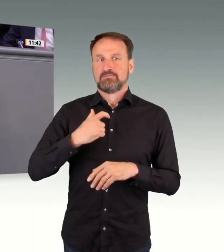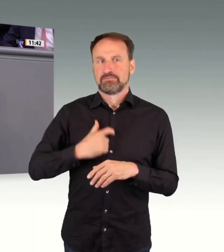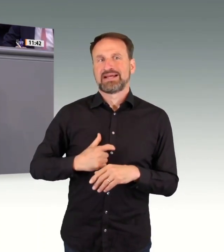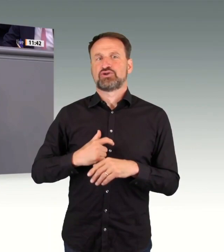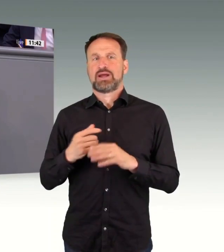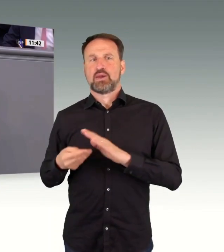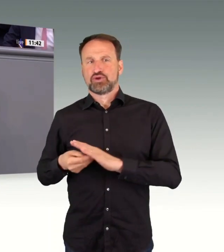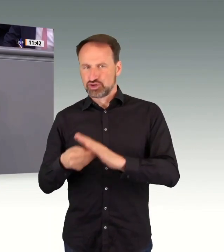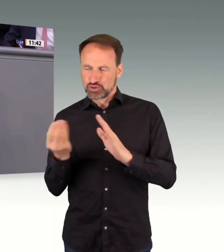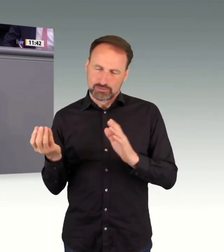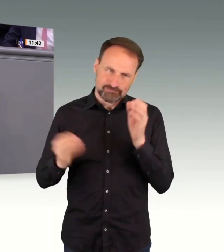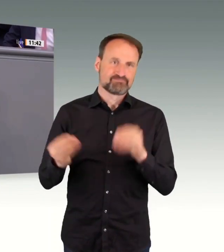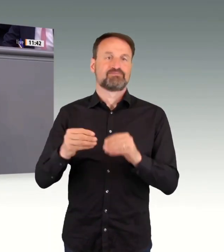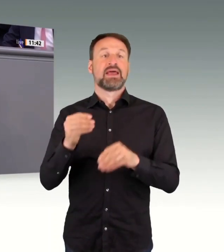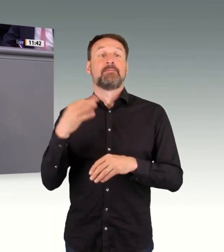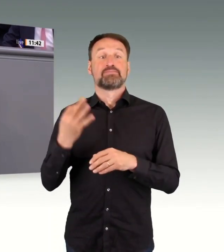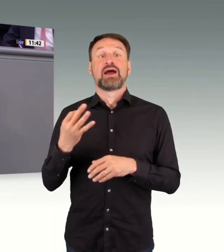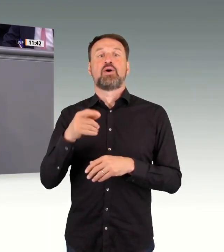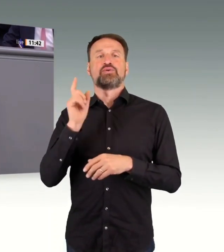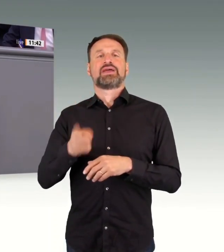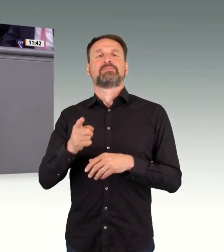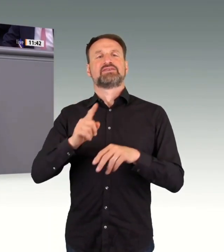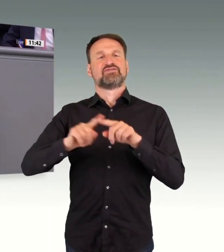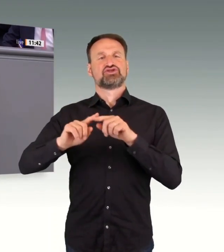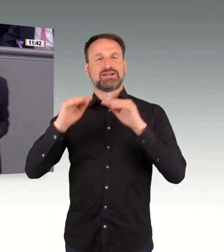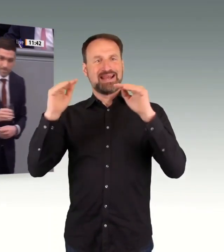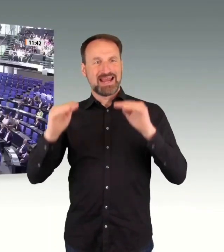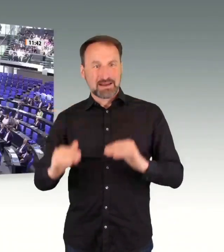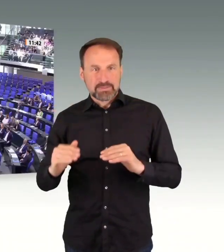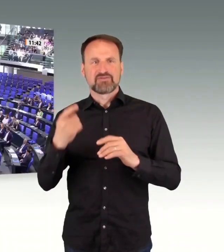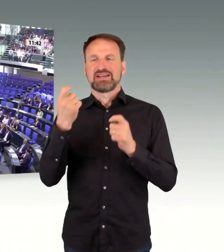geht. Und anschließend arbeiten wir dann unseren Koalitionsvertrag ab. Herzlichen Dank.